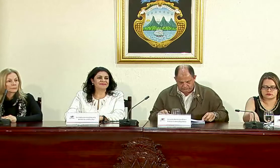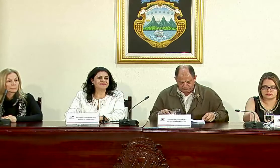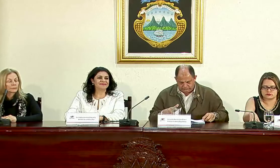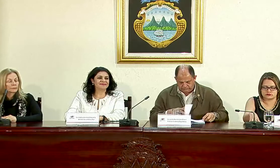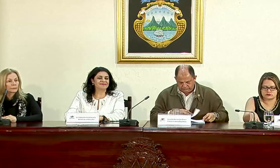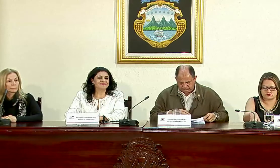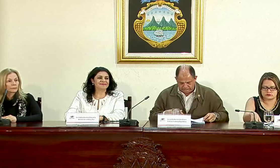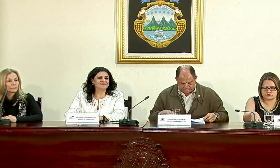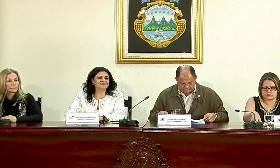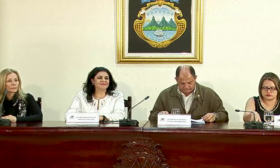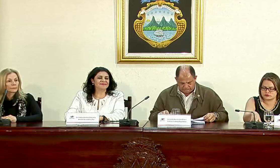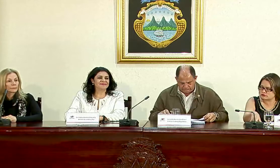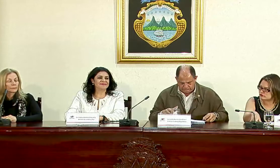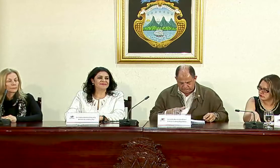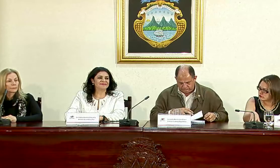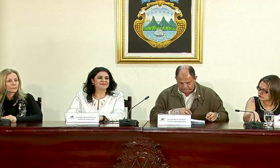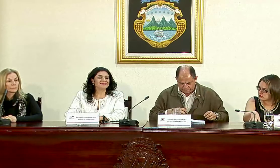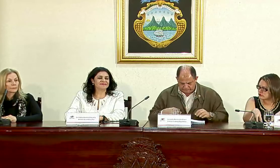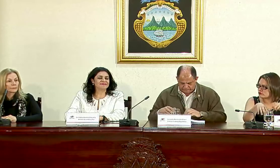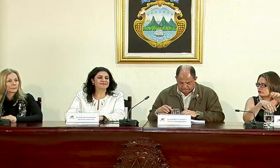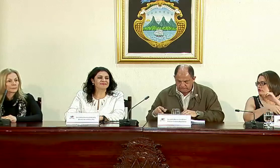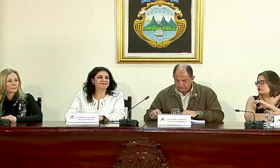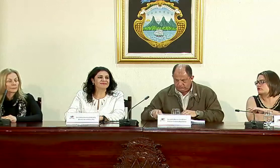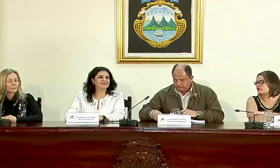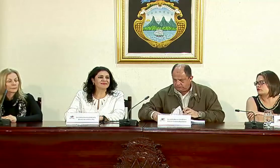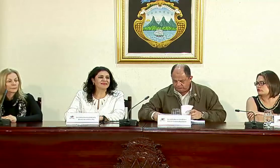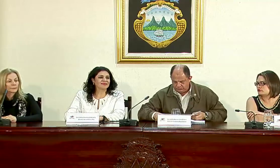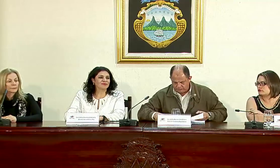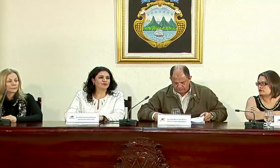listo para para hacerlo